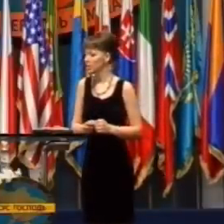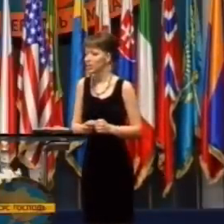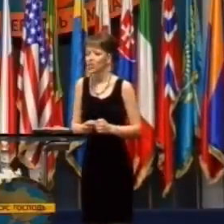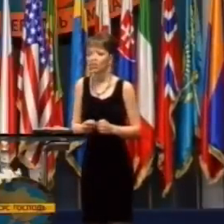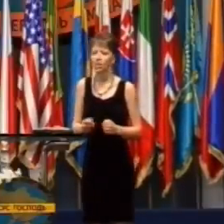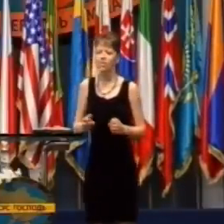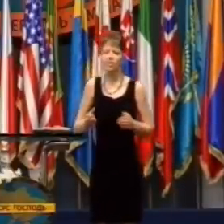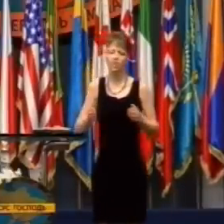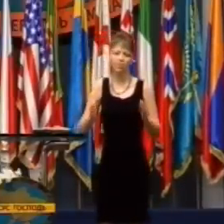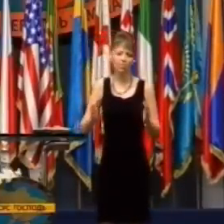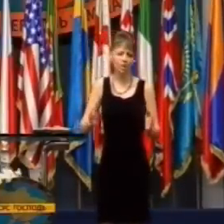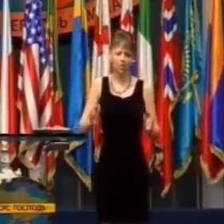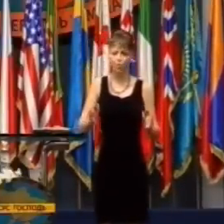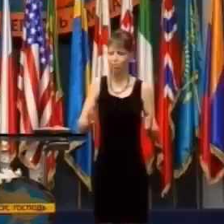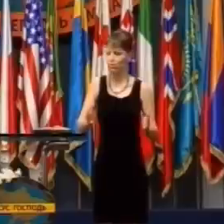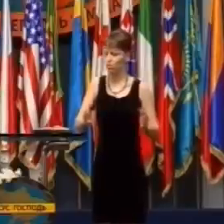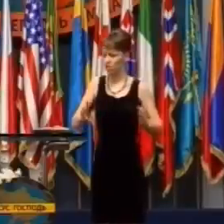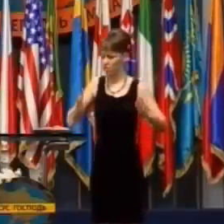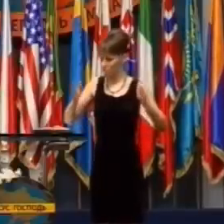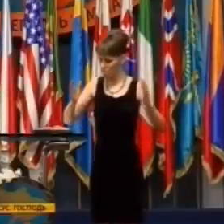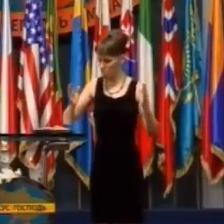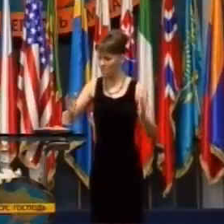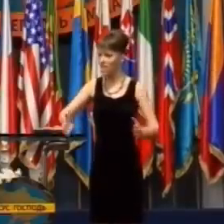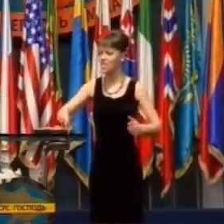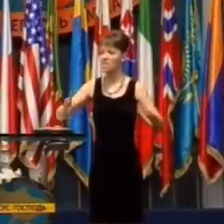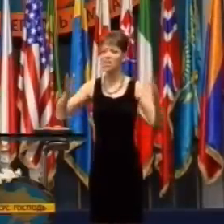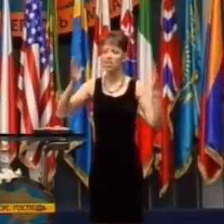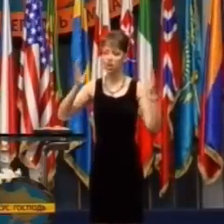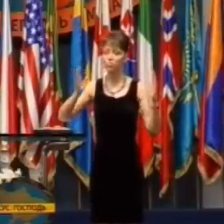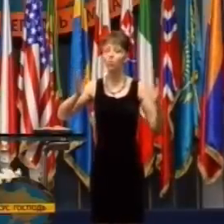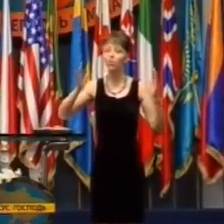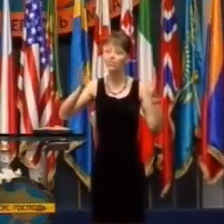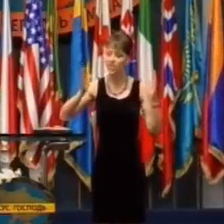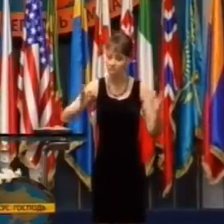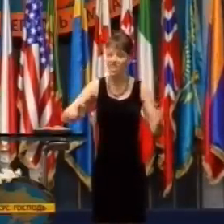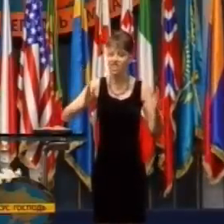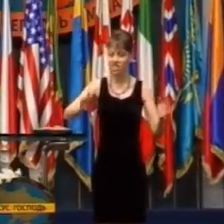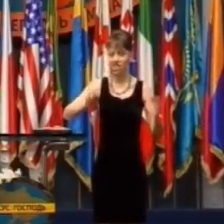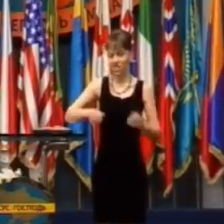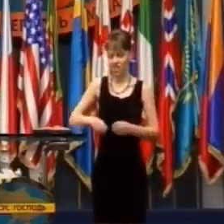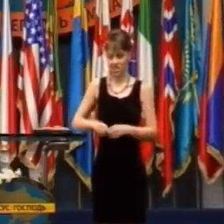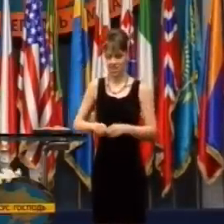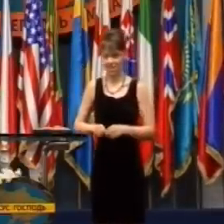ale bratu, spasenie je dôležitejšie ako uzdravenie.